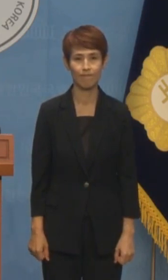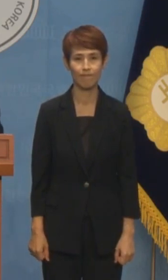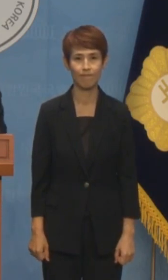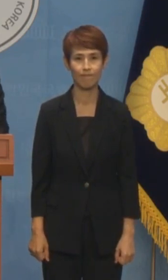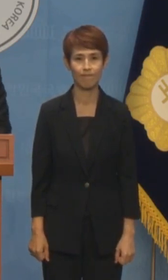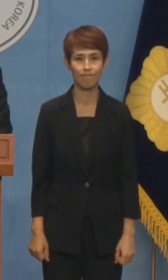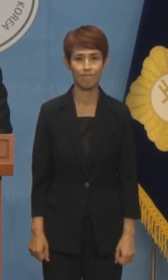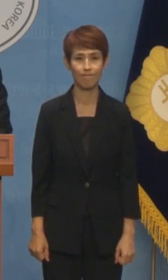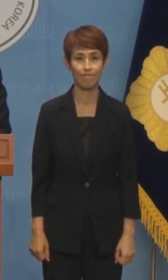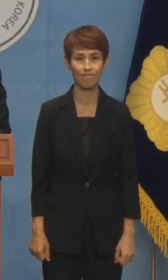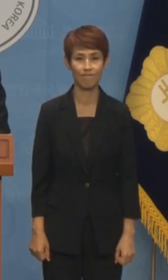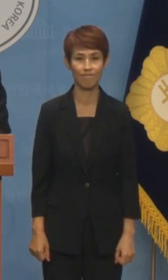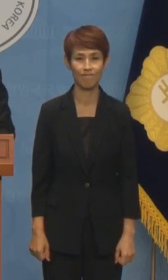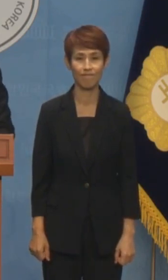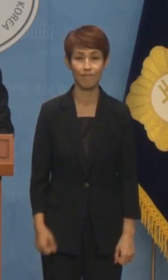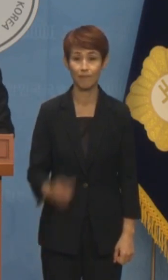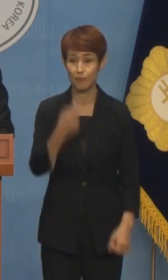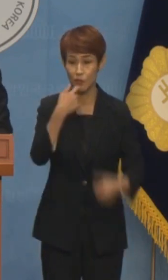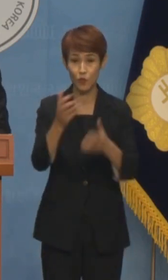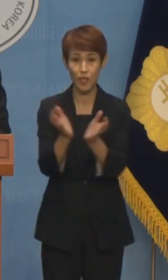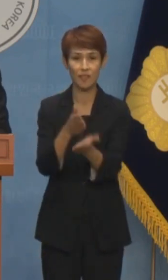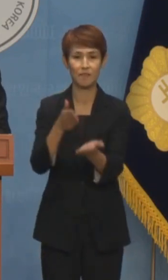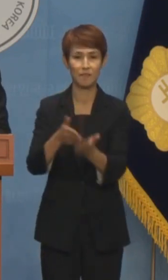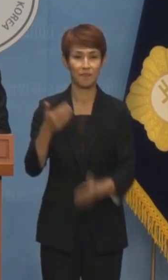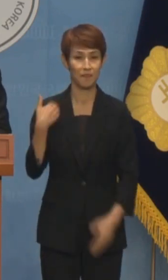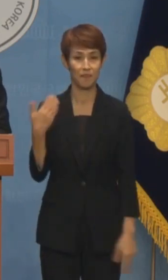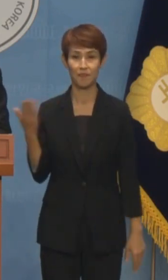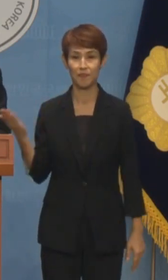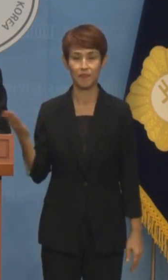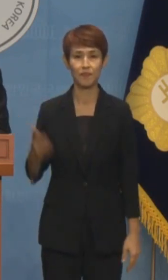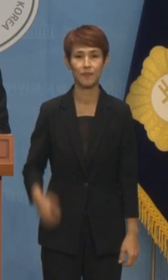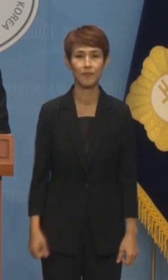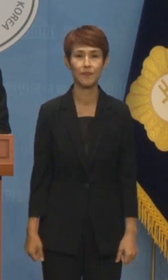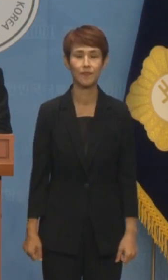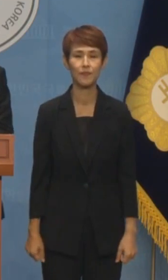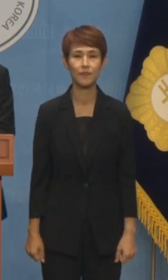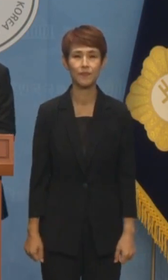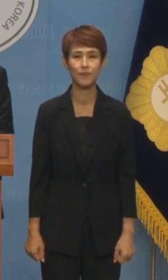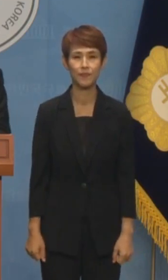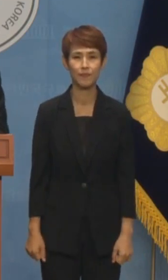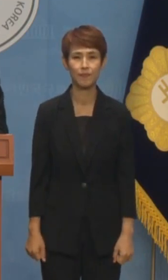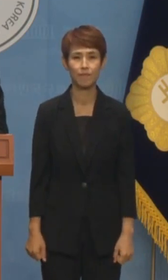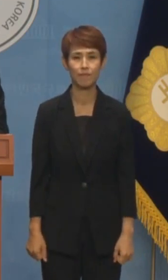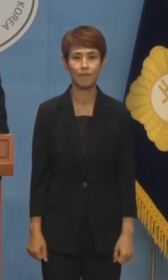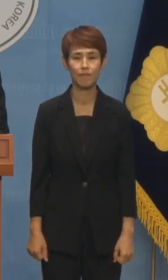네, 더불어민주당 최민석 대변인입니다. 브리핑 시작하겠습니다.